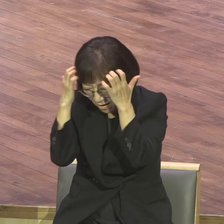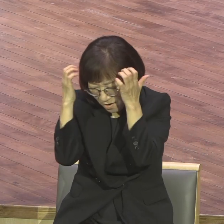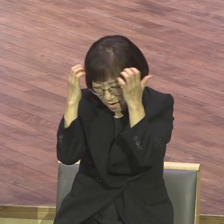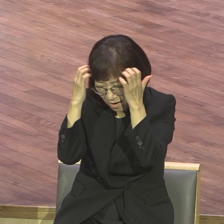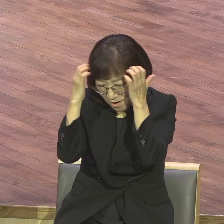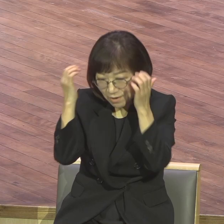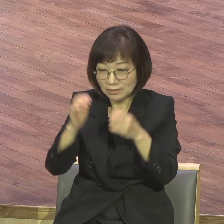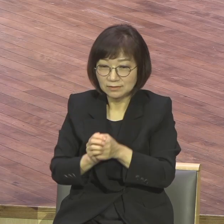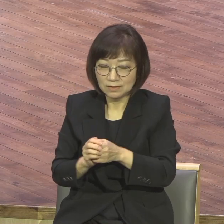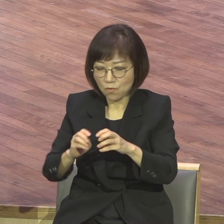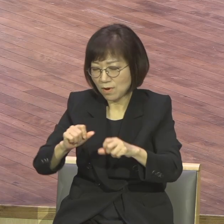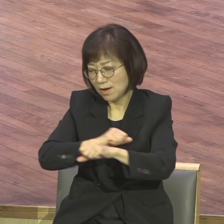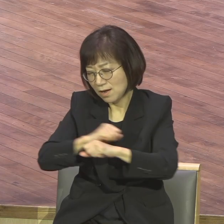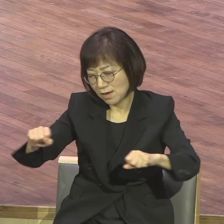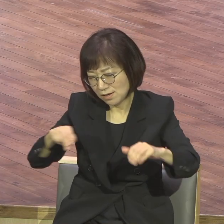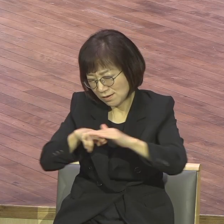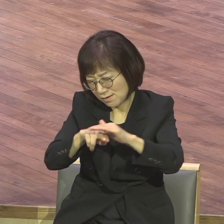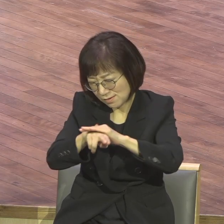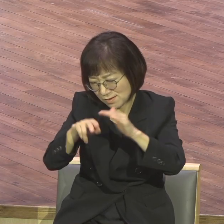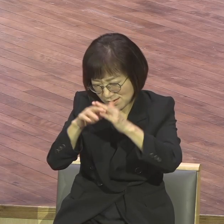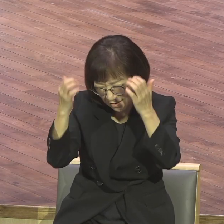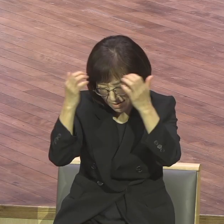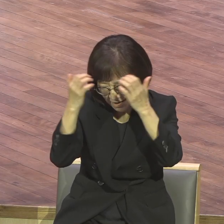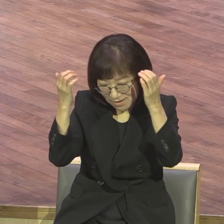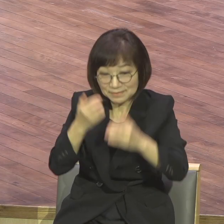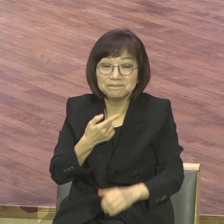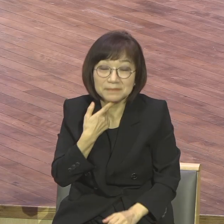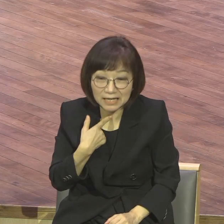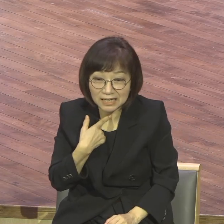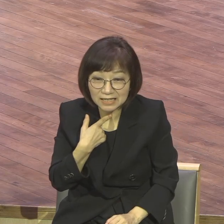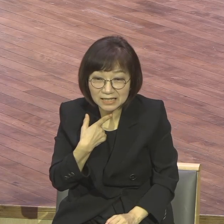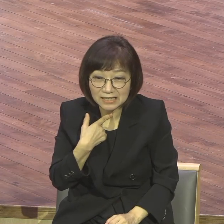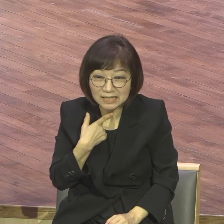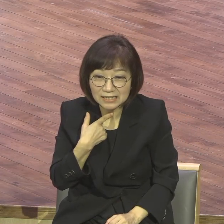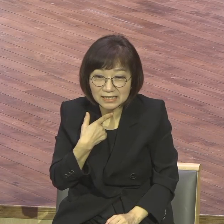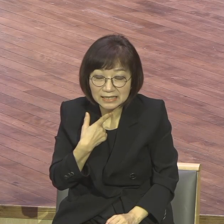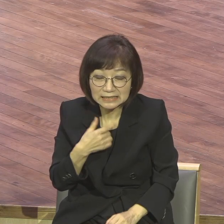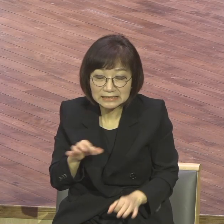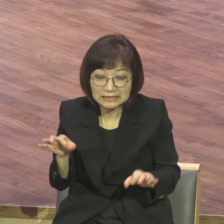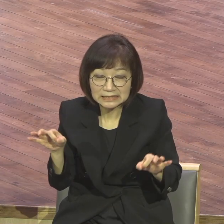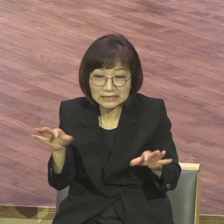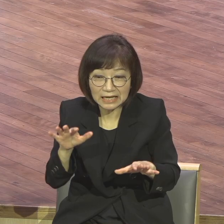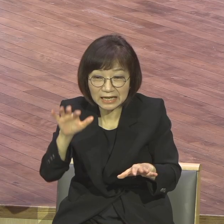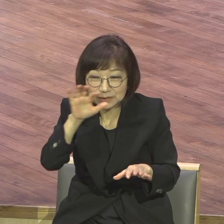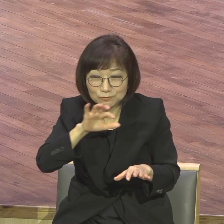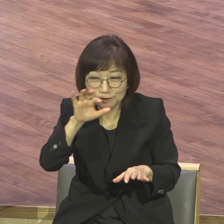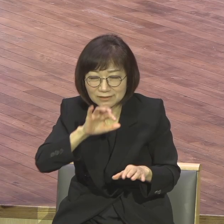훈련받았어요. 막연한 훈련이 아니에요. 생명의 위험을 당하면서